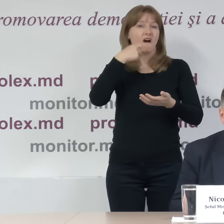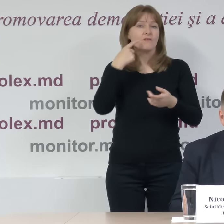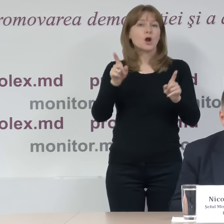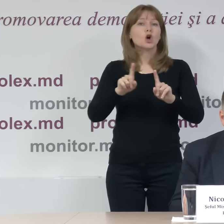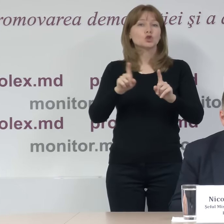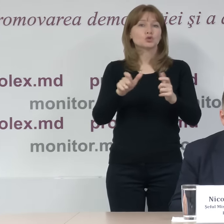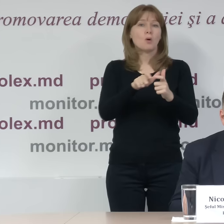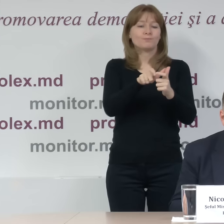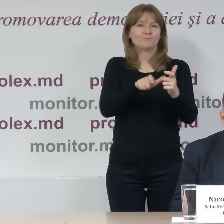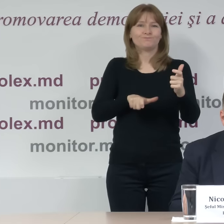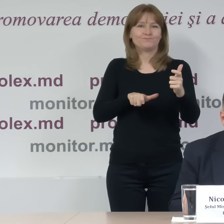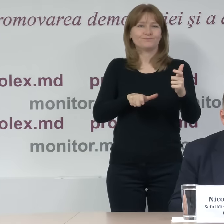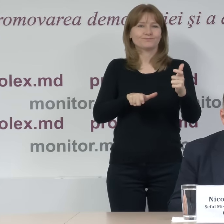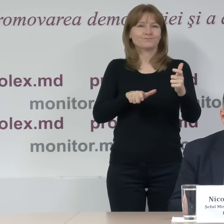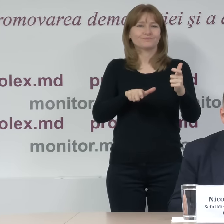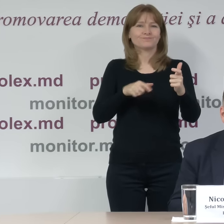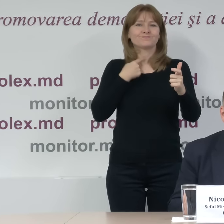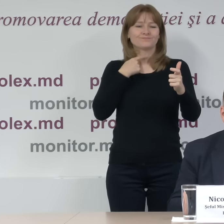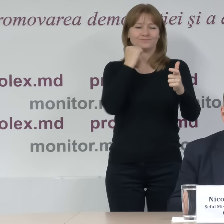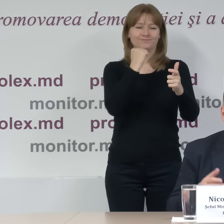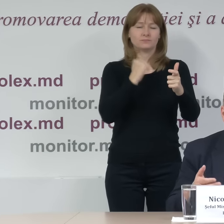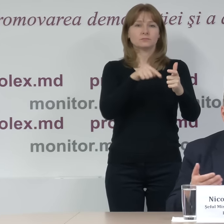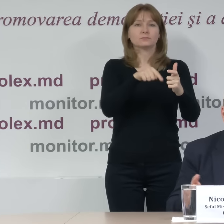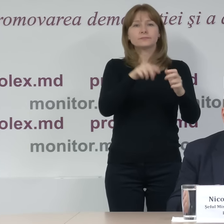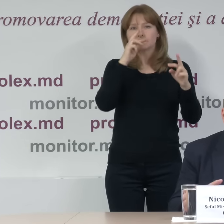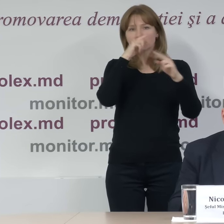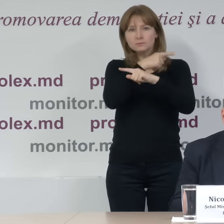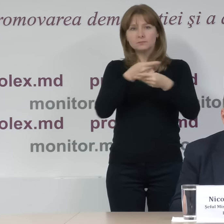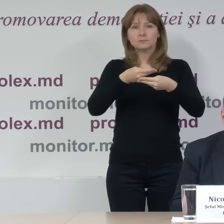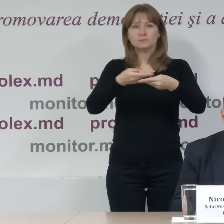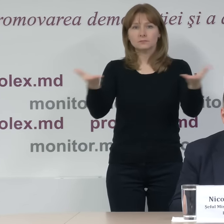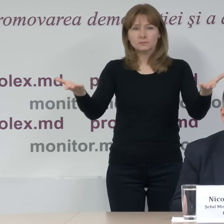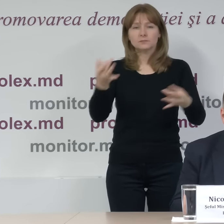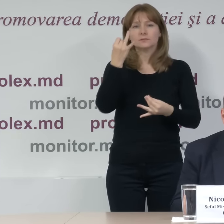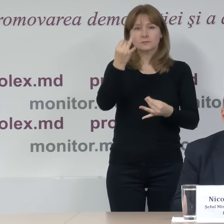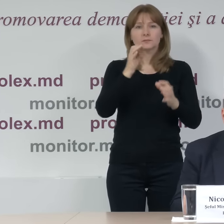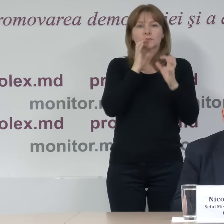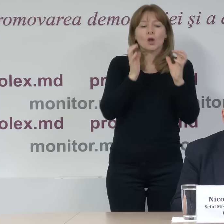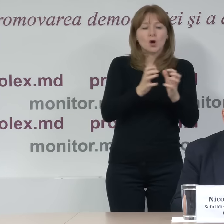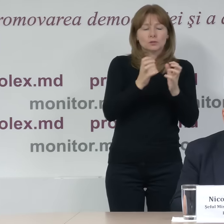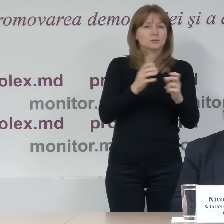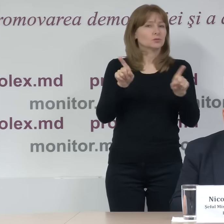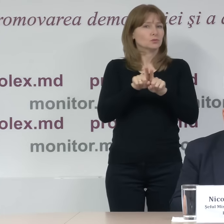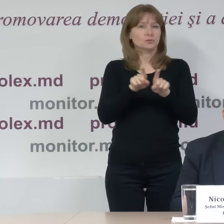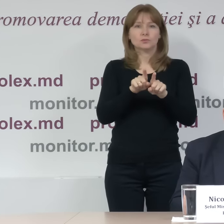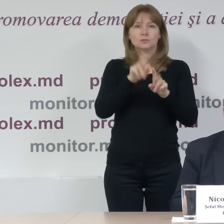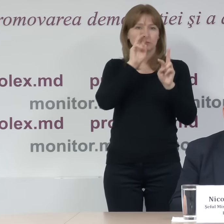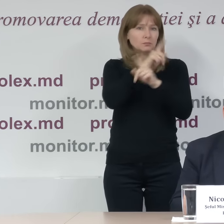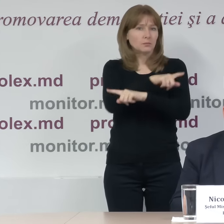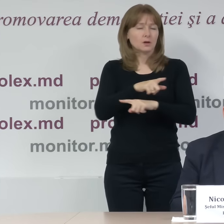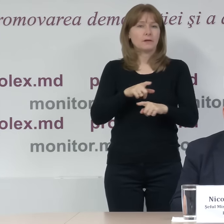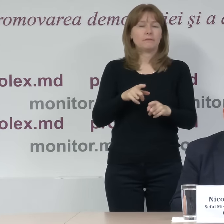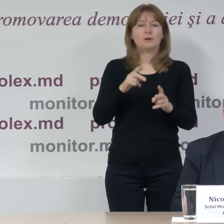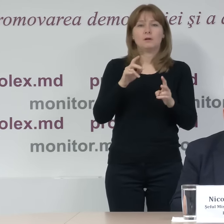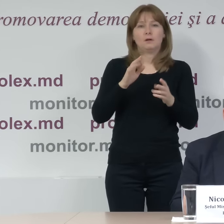nu sunt repartizate membrilor birourilor și păstrarea sau păstrarea necorespunzătoare a acestor buletine, conform